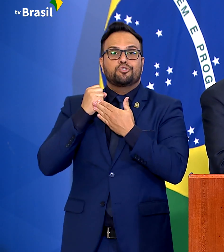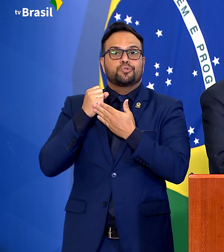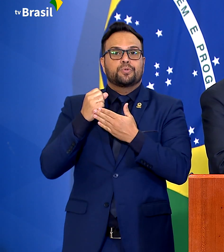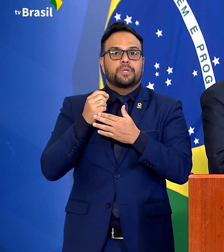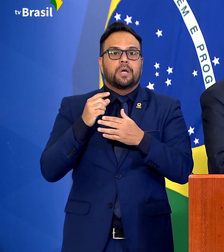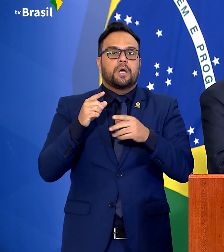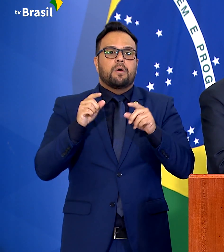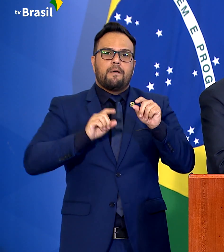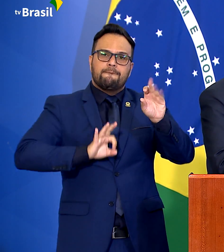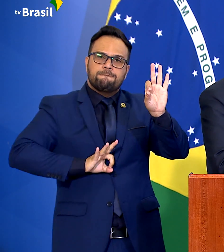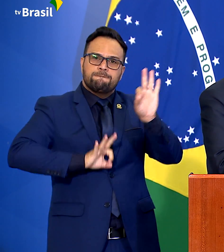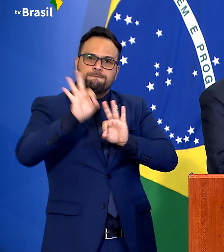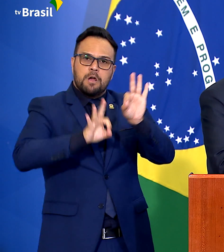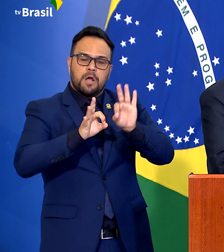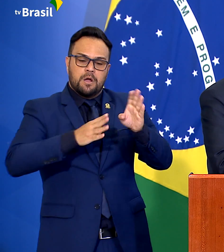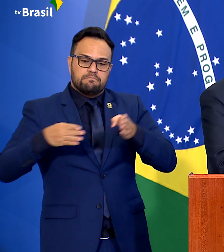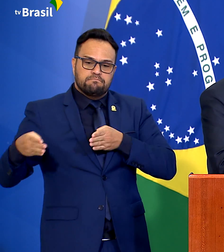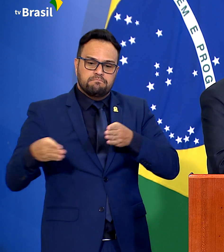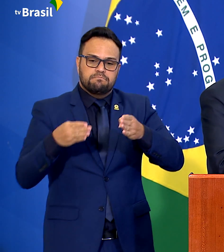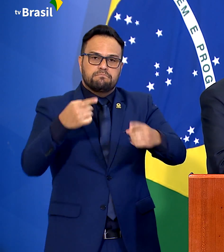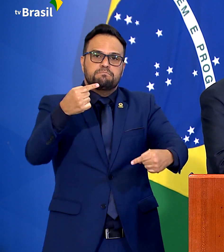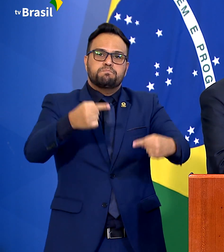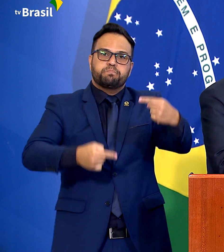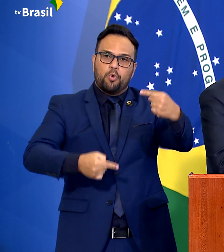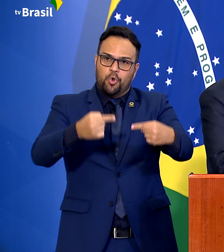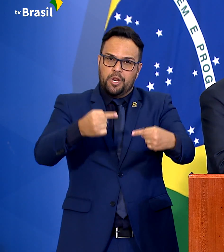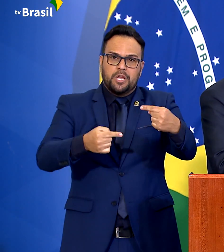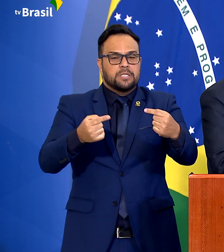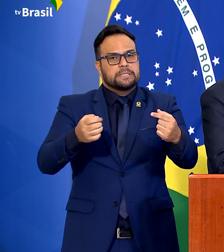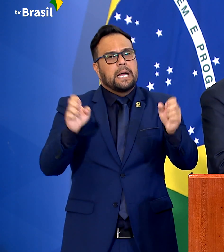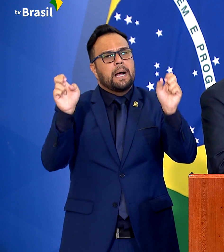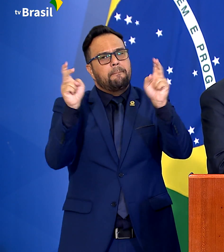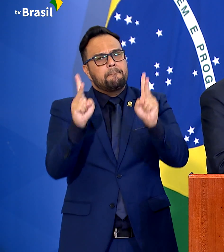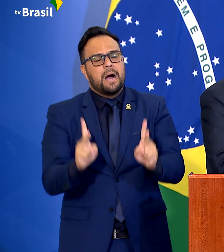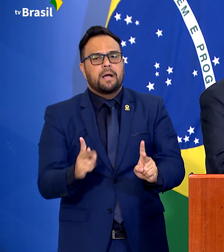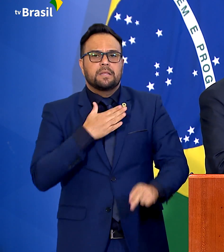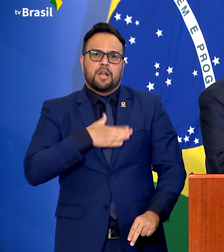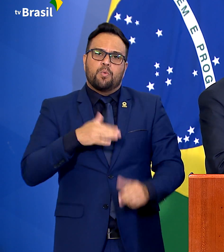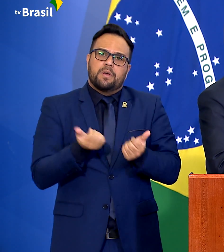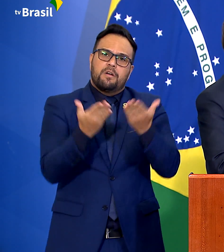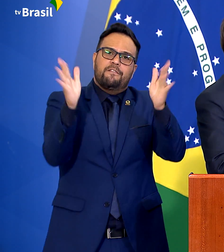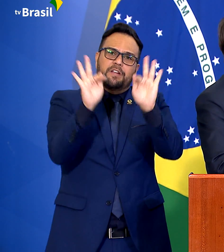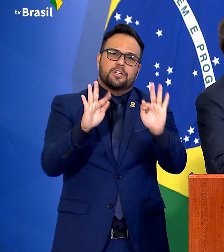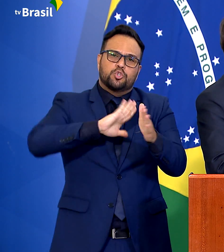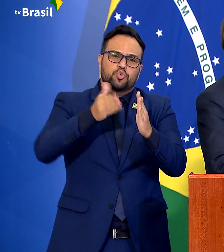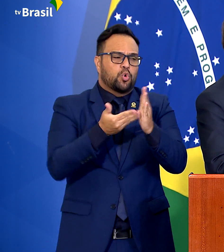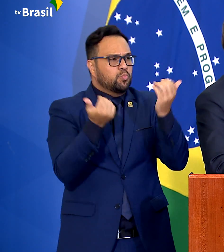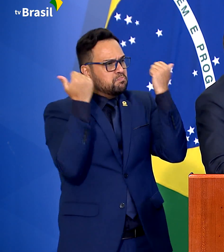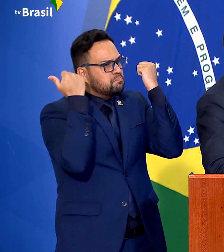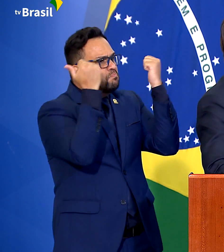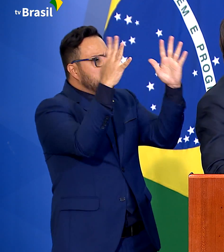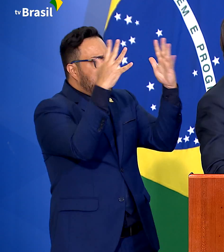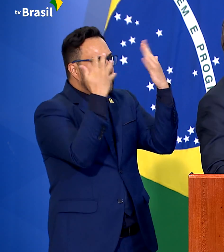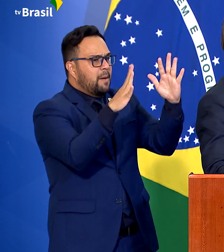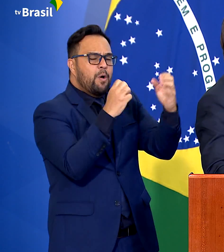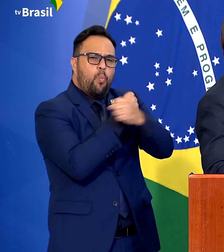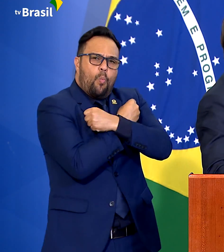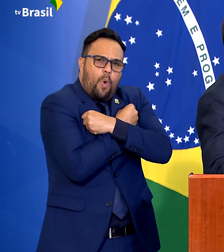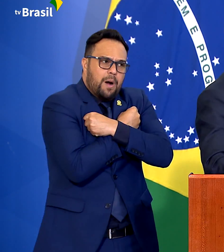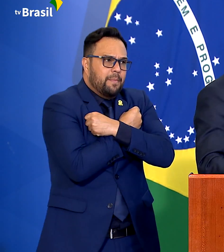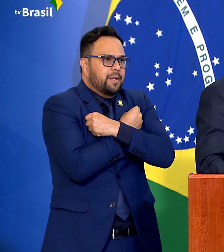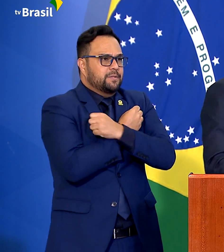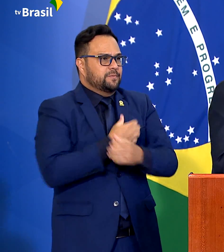a bem conduzir essa política que leva a paz, tranquilidade e felicidade a todos vocês. Parabéns, Vicente Pires, um abraço,